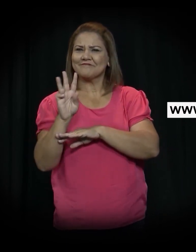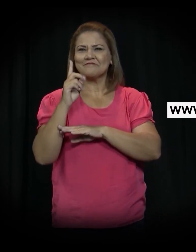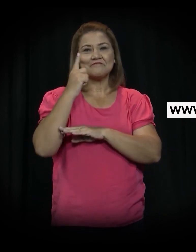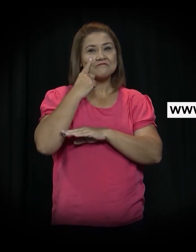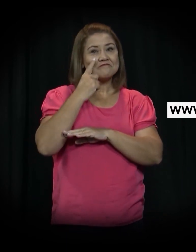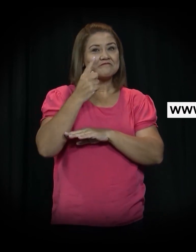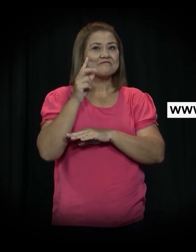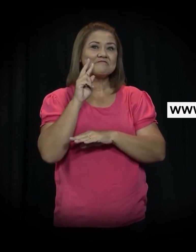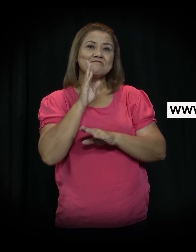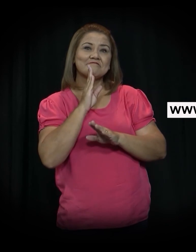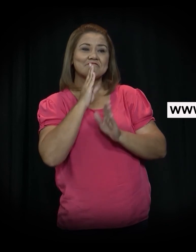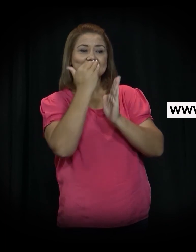grade de programação.